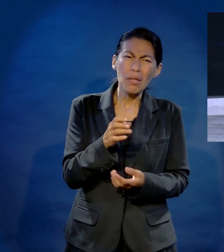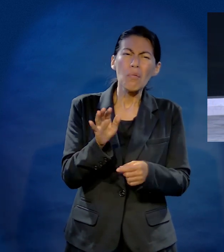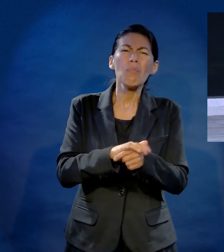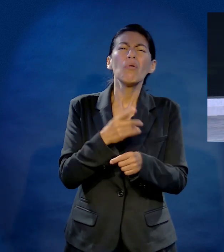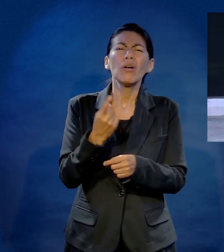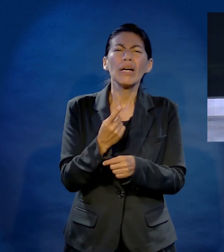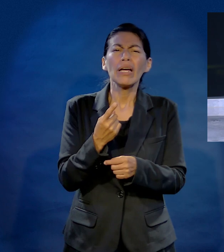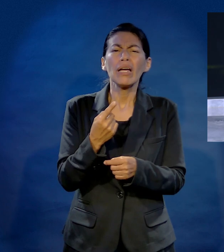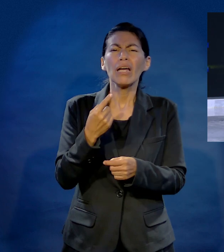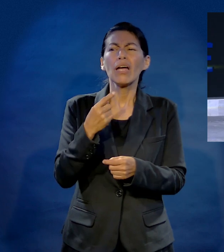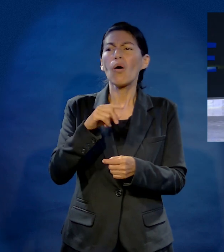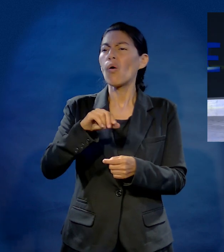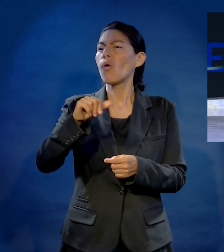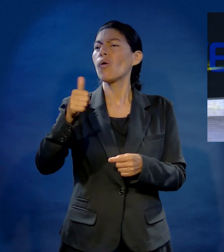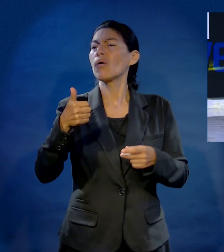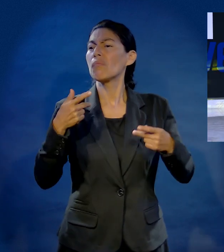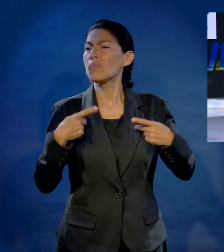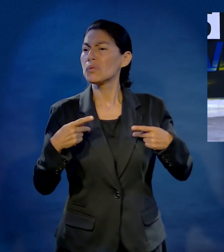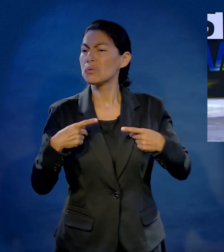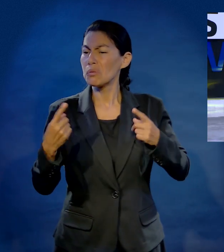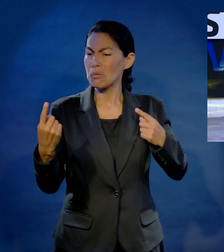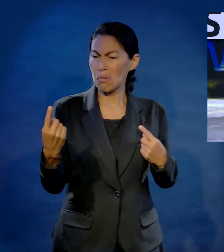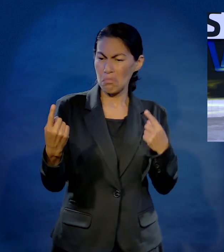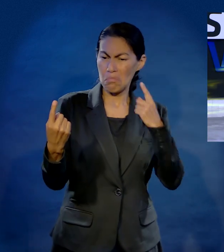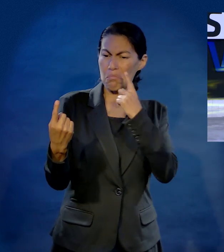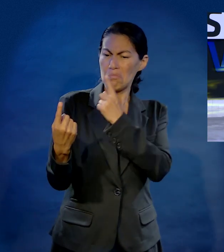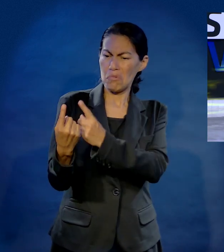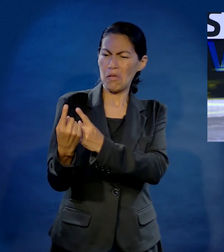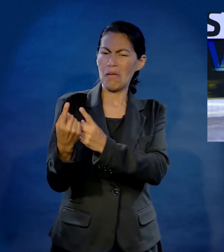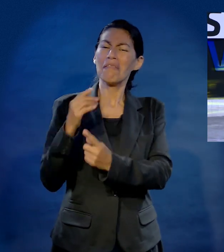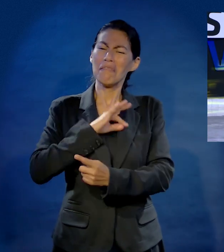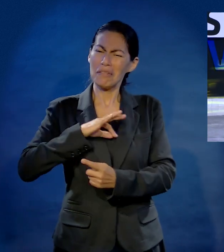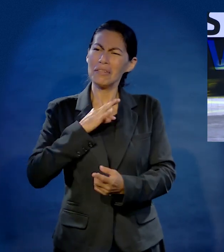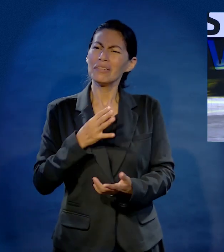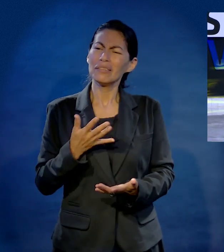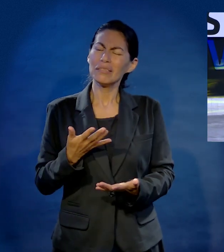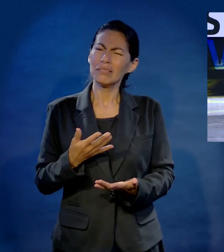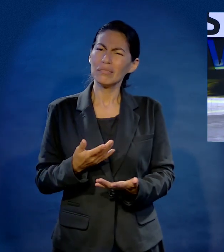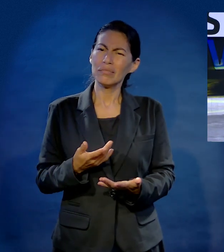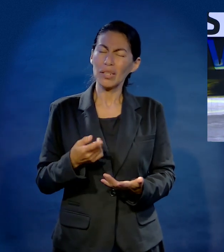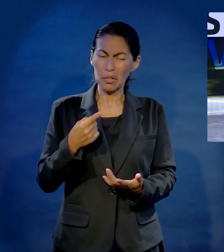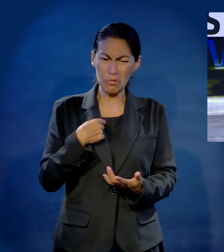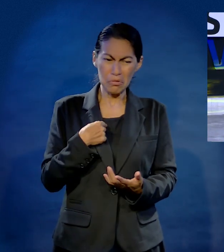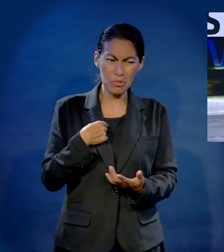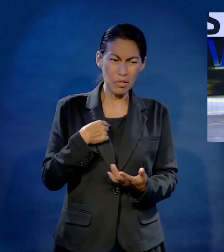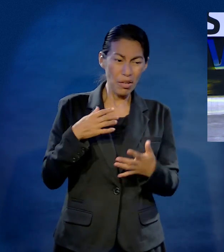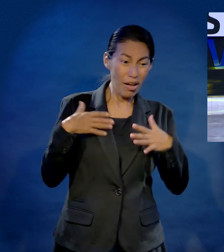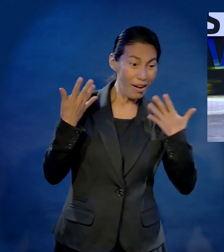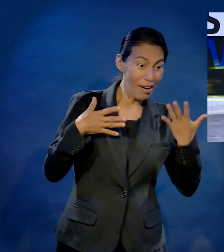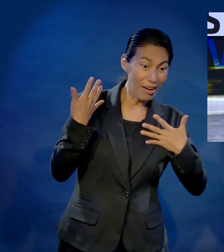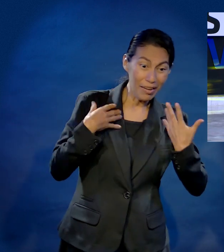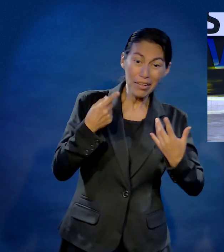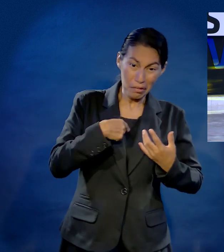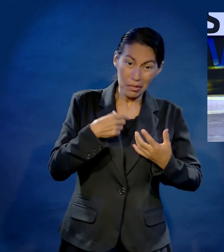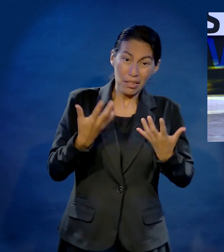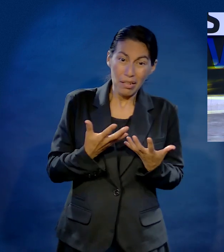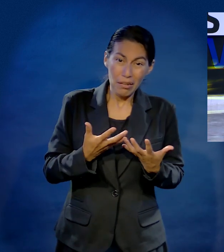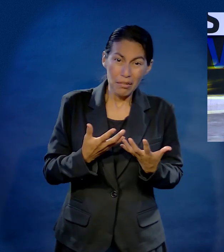no estoy feliz conmigo mismo, ¿por qué alguien tiene que ser feliz conmigo? Si yo no estoy pleno y a gusto con lo que